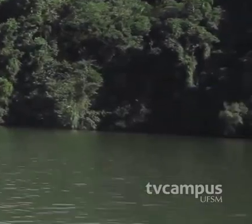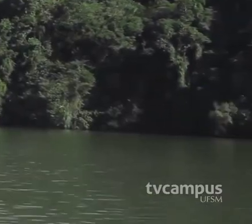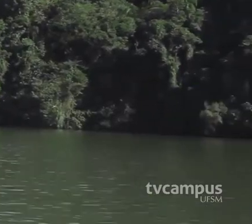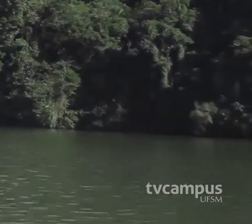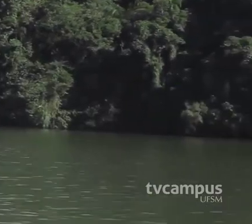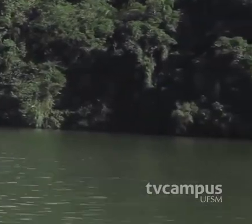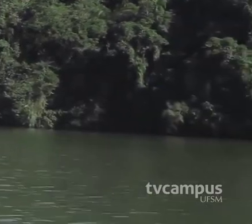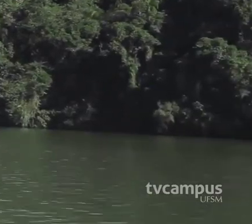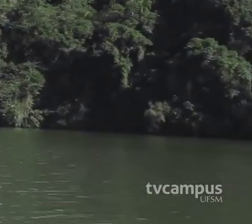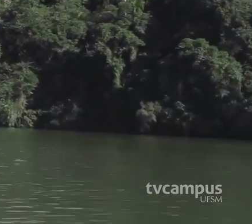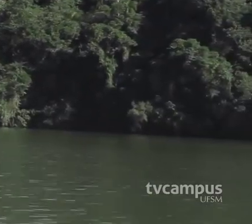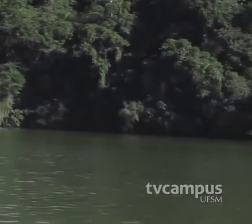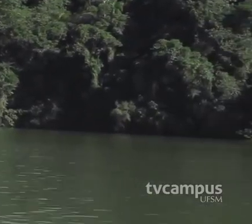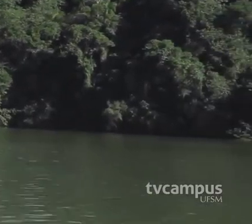Do Geoparpe Hum?.. Geoparque